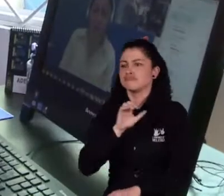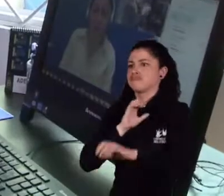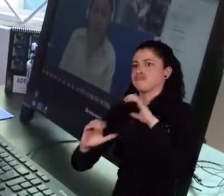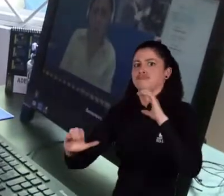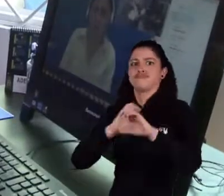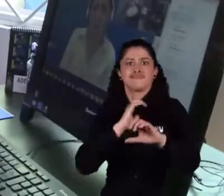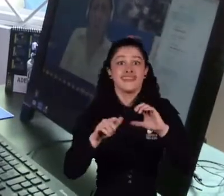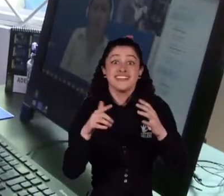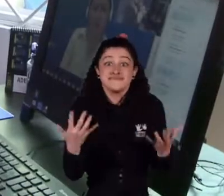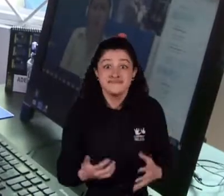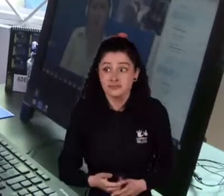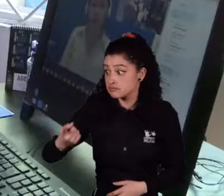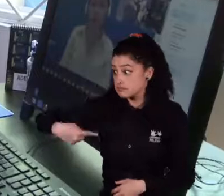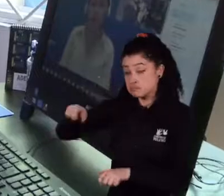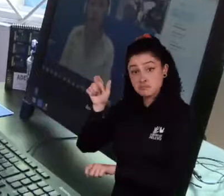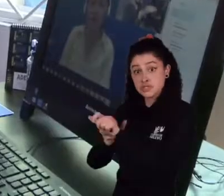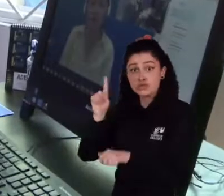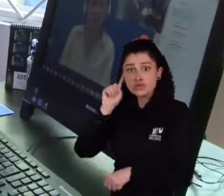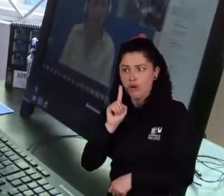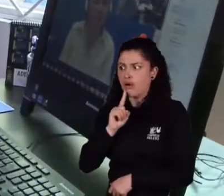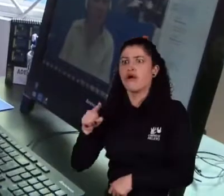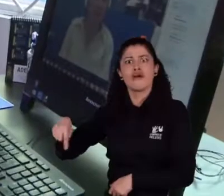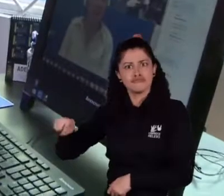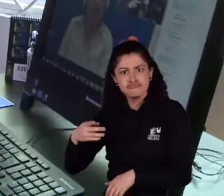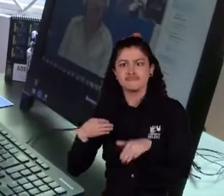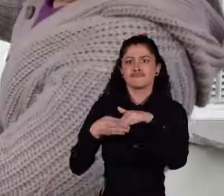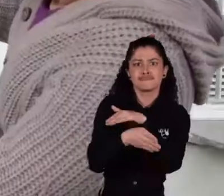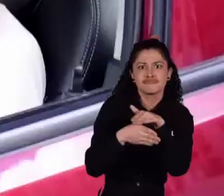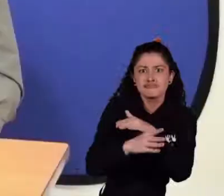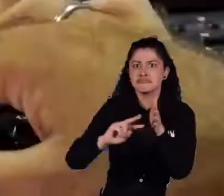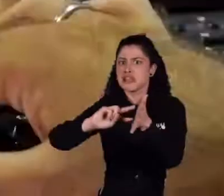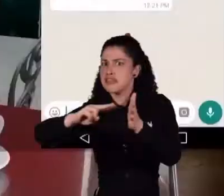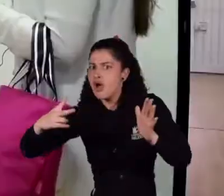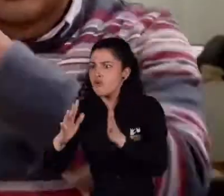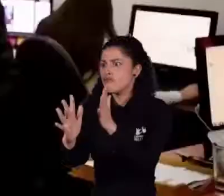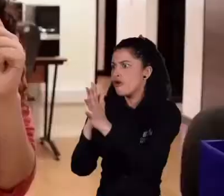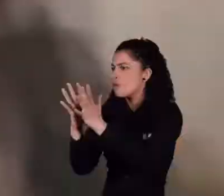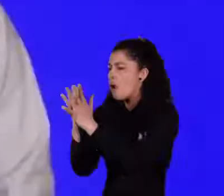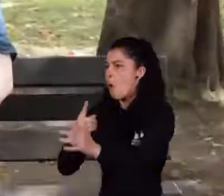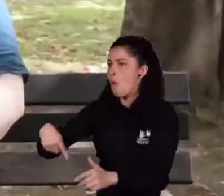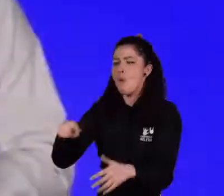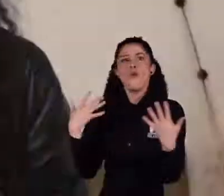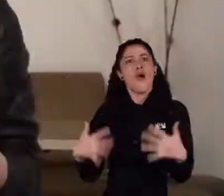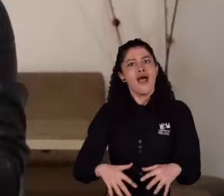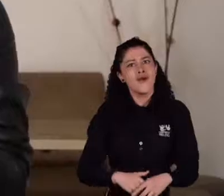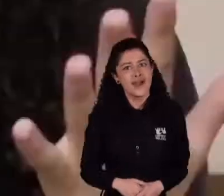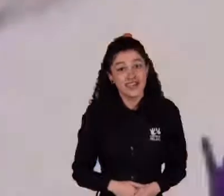sordas en Colombia han logrado comunicarse con las personas oyentes, logrando así, beneficiando que nuestra población sorda tenga acceso a la tecnología